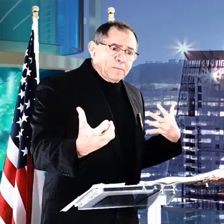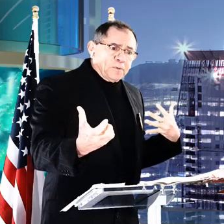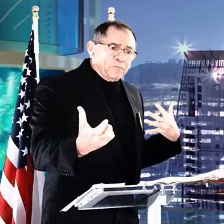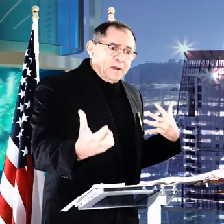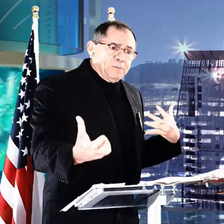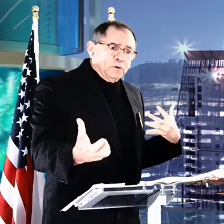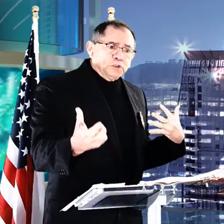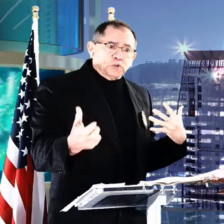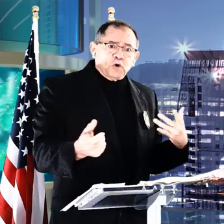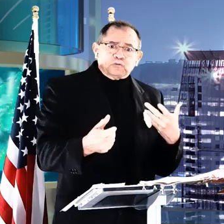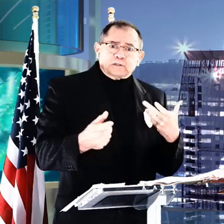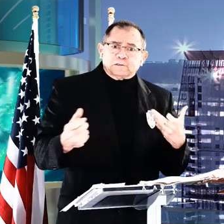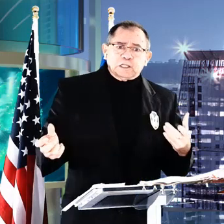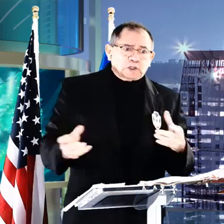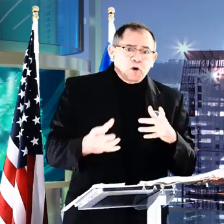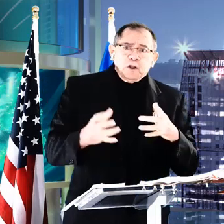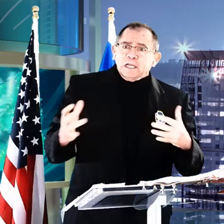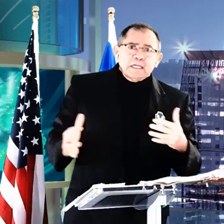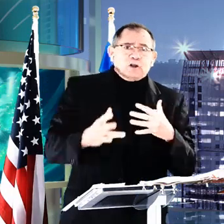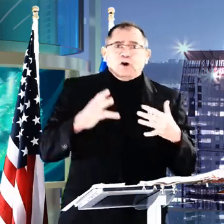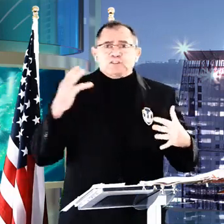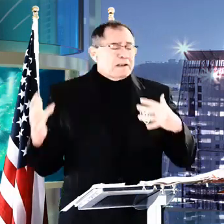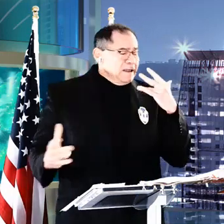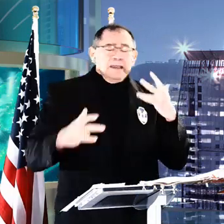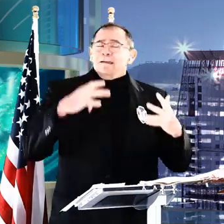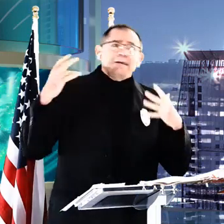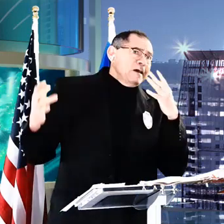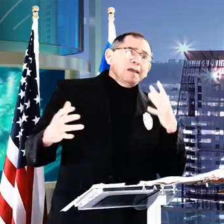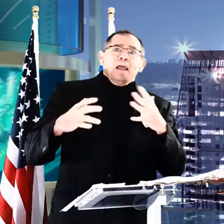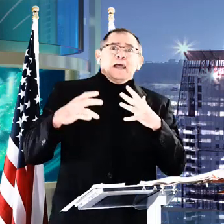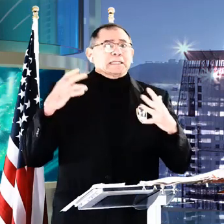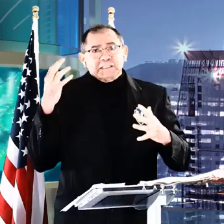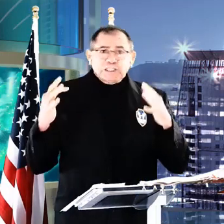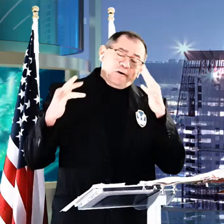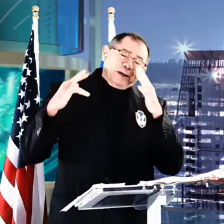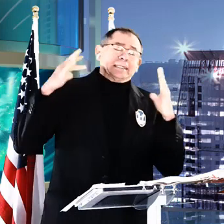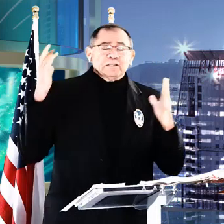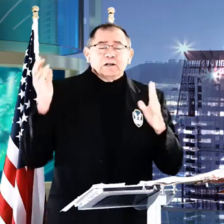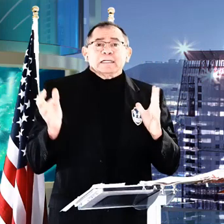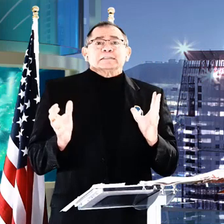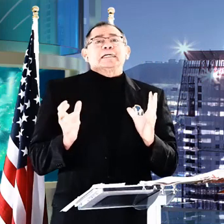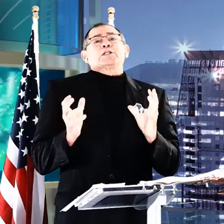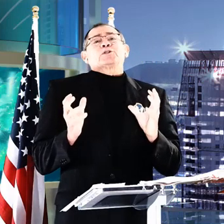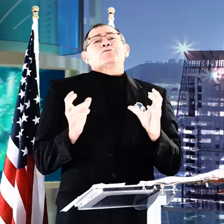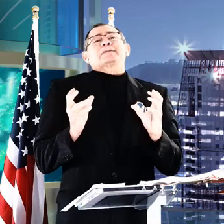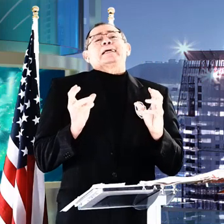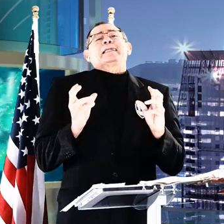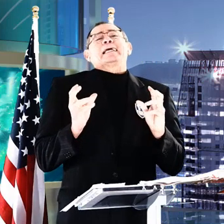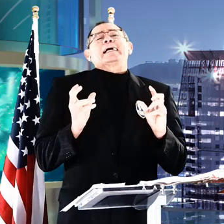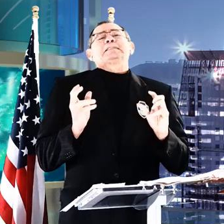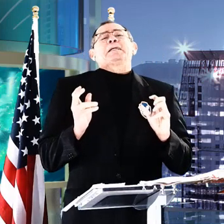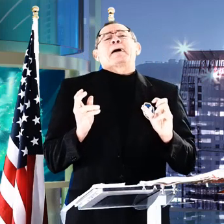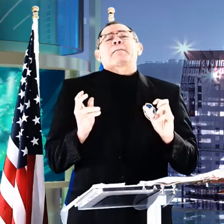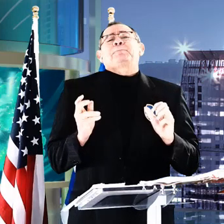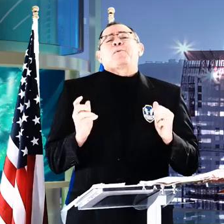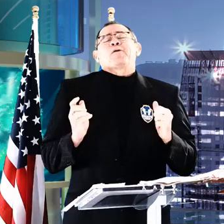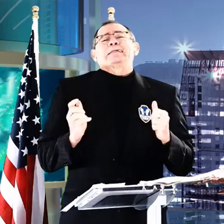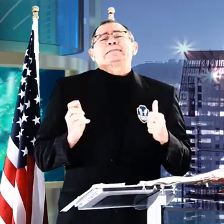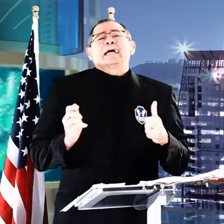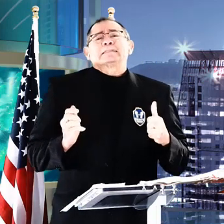Facebook, YouTube, TikTok y cosas, y atención, si tú te dejas llevar por esas